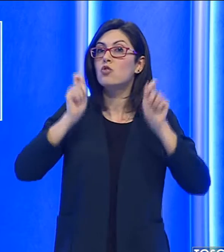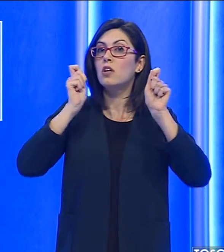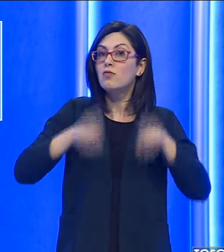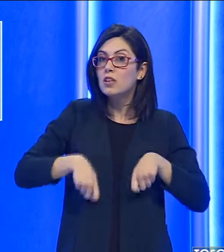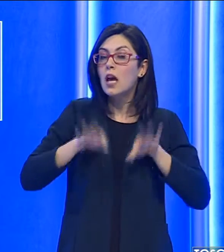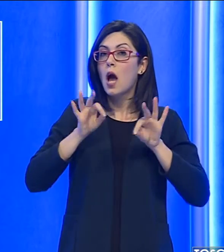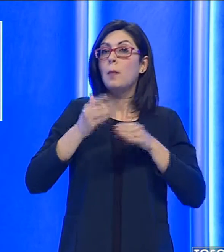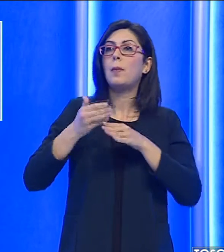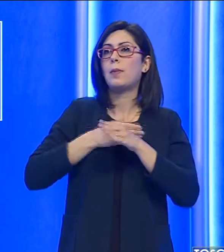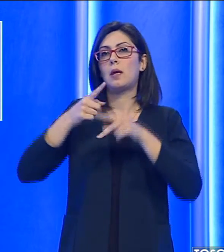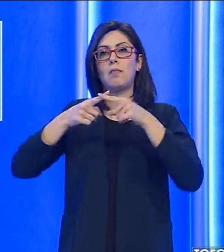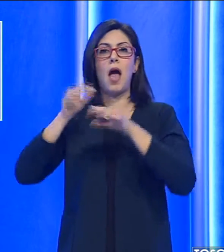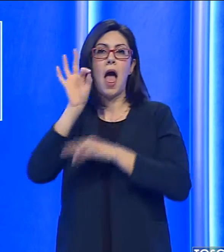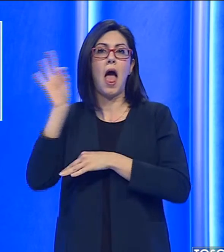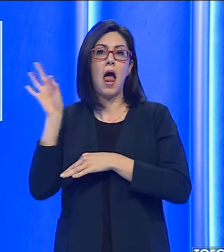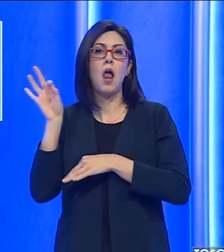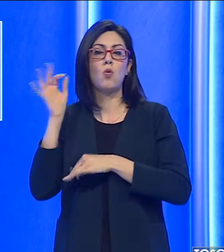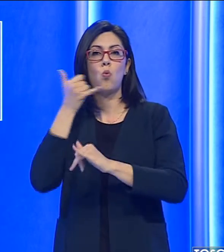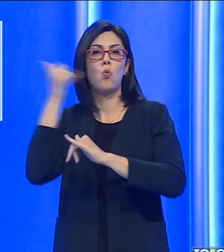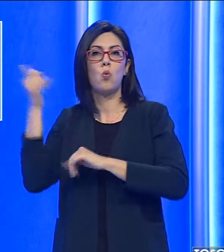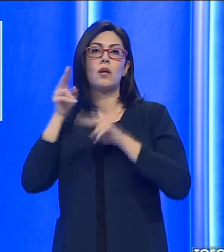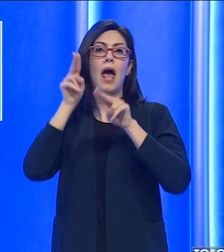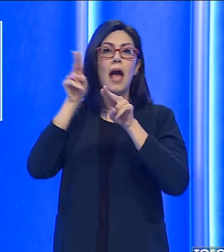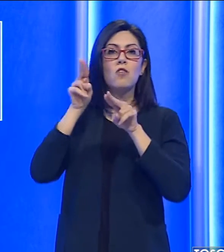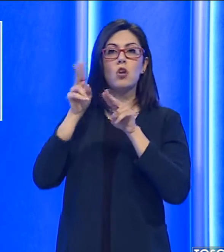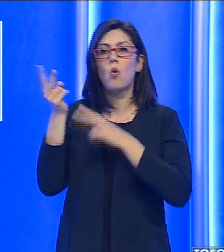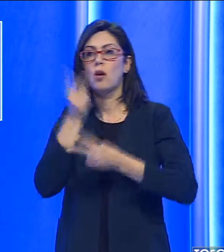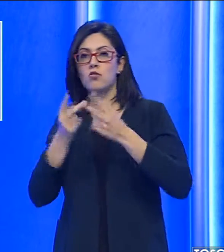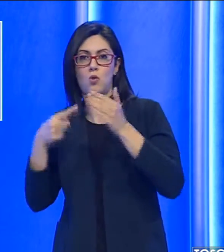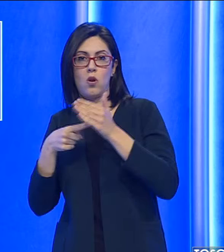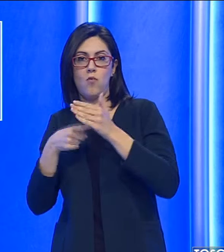segnalazioni di cacciatori e cercatori di funghi.